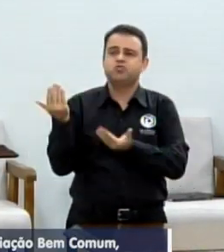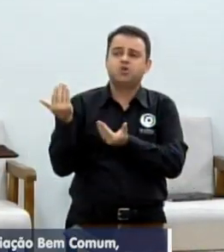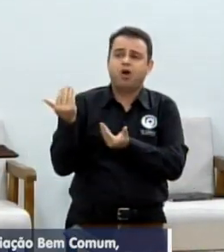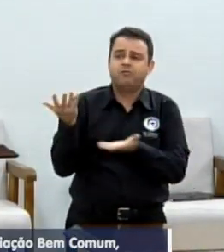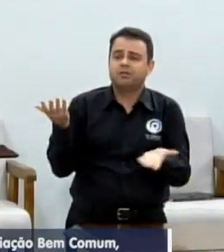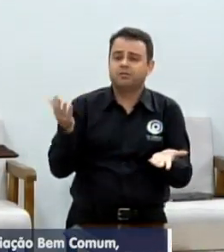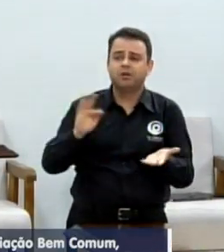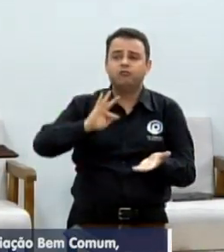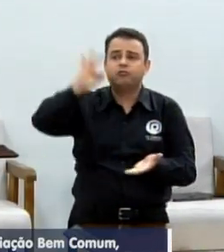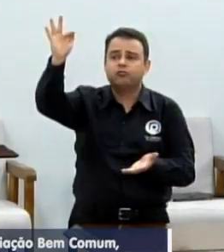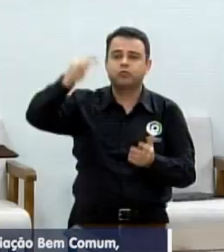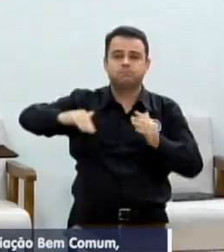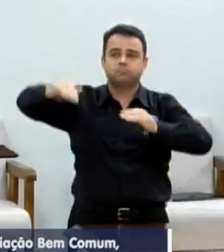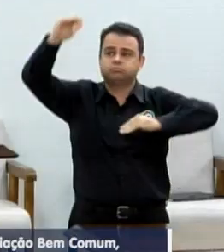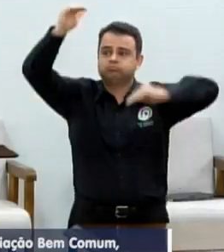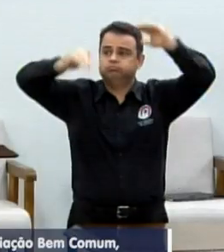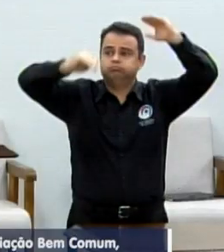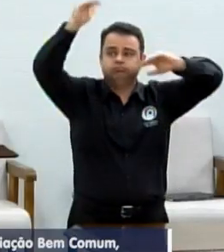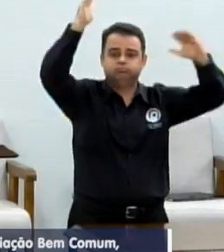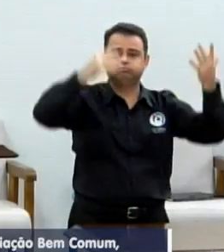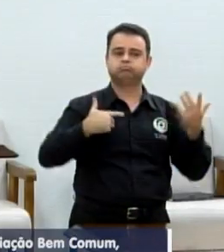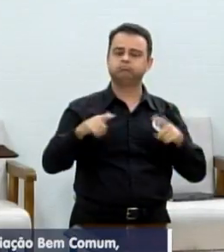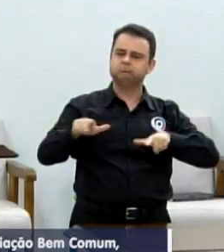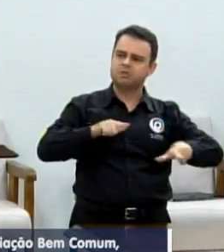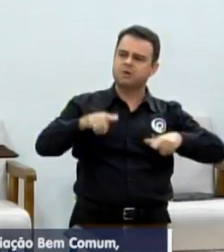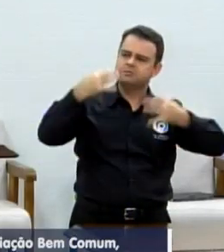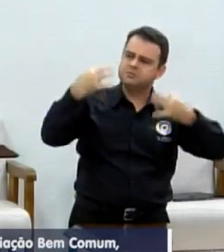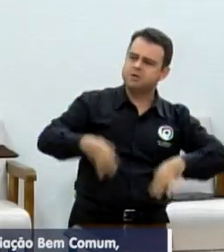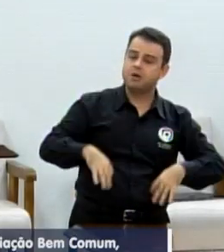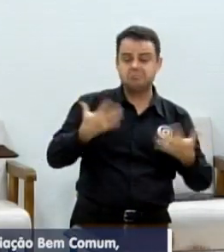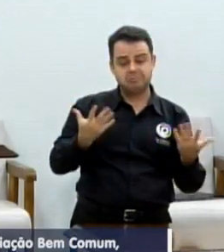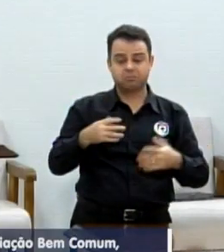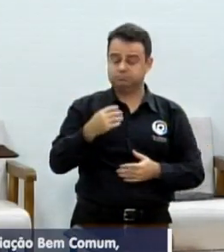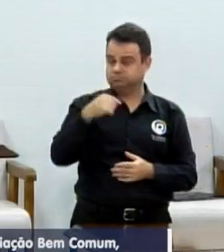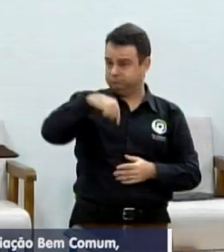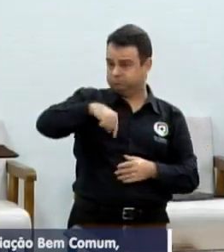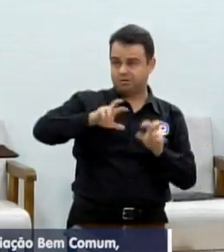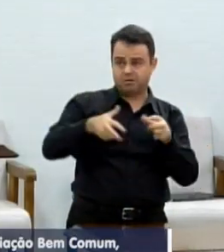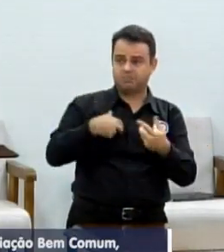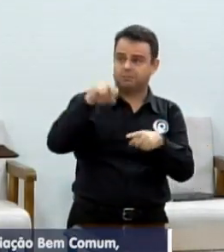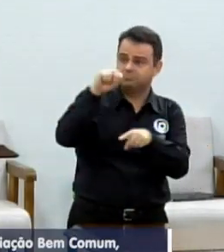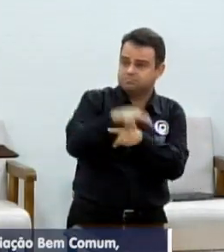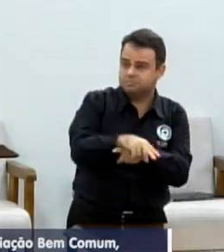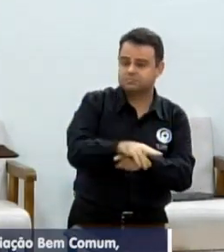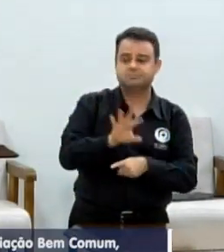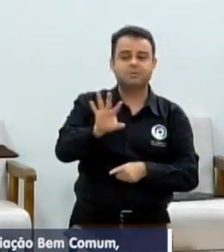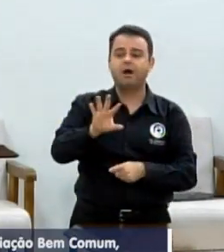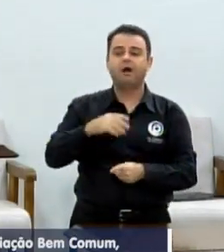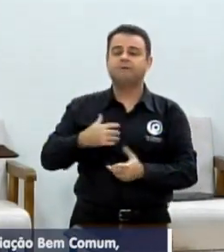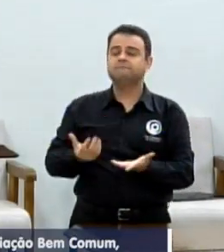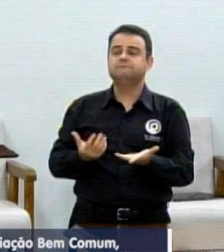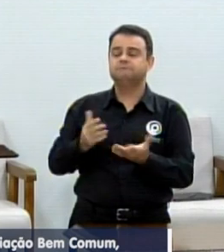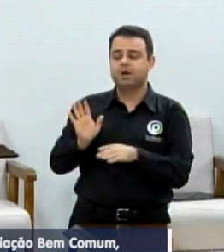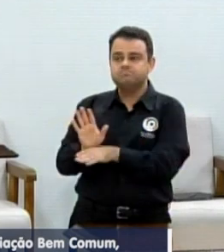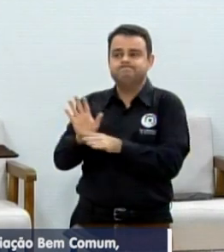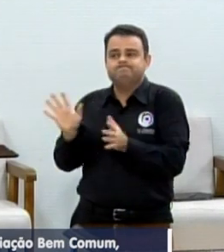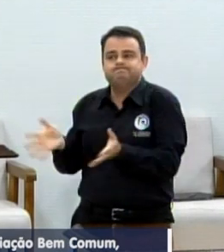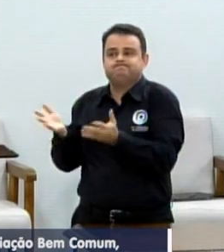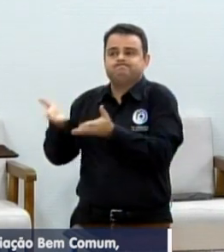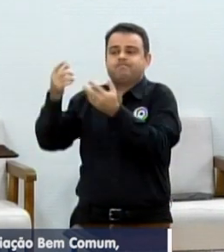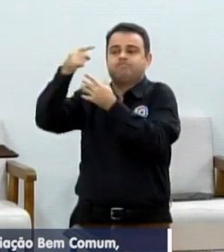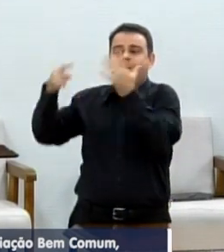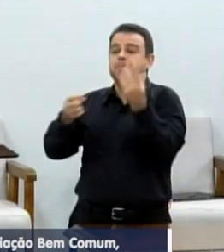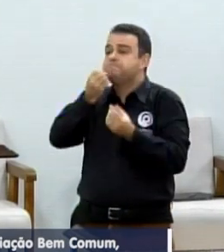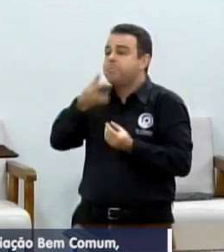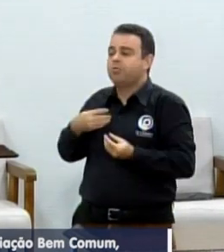trabalhando em prol da sociedade e que, às vezes, por falta de oportunidade ou por